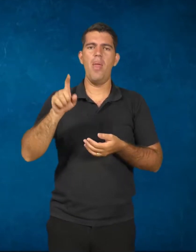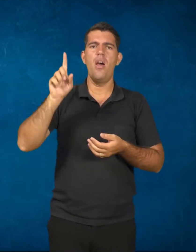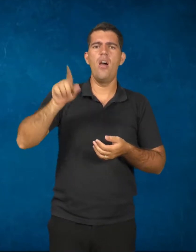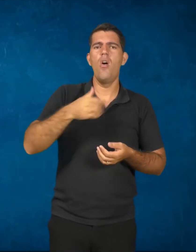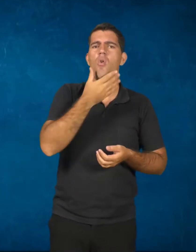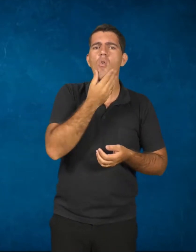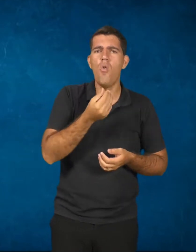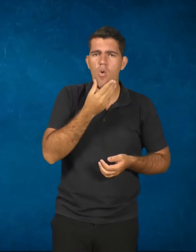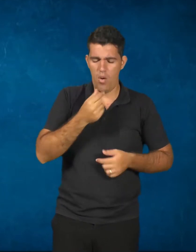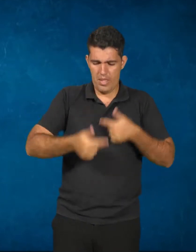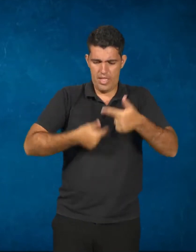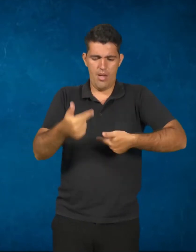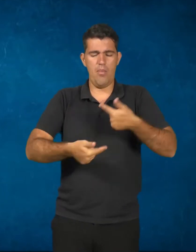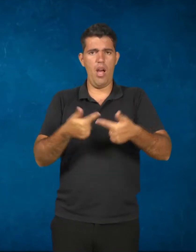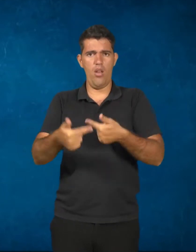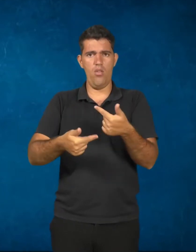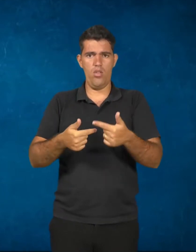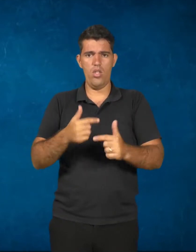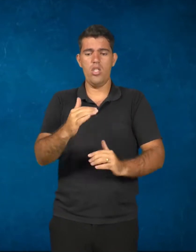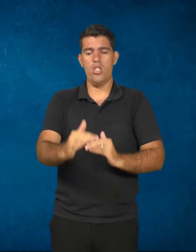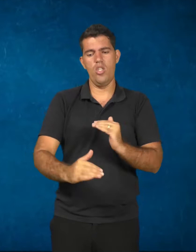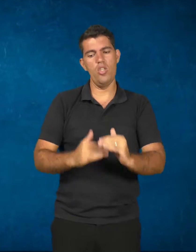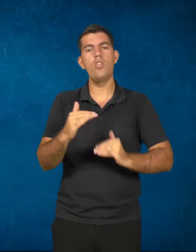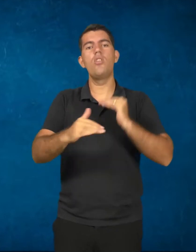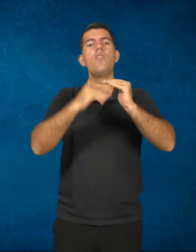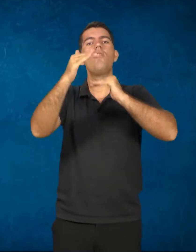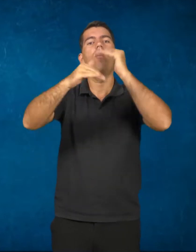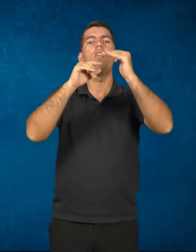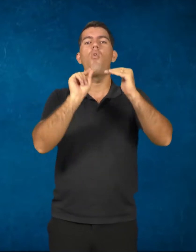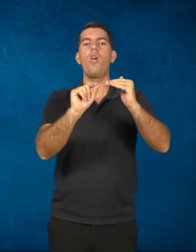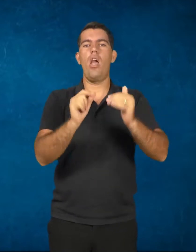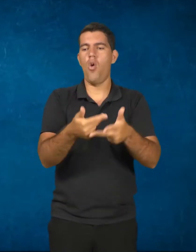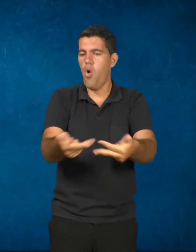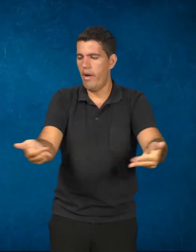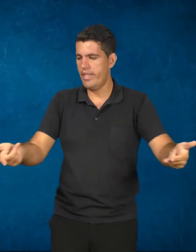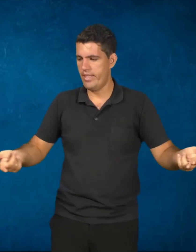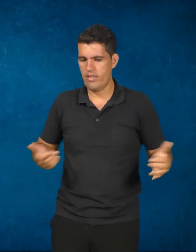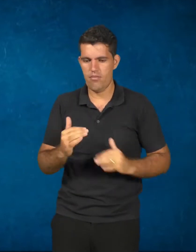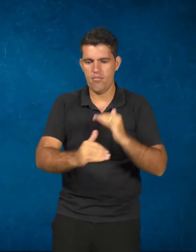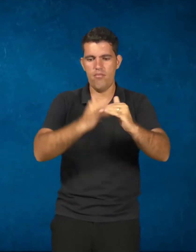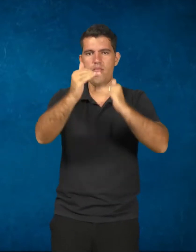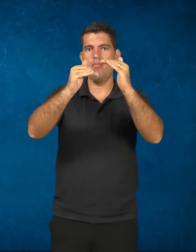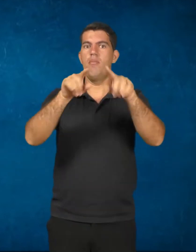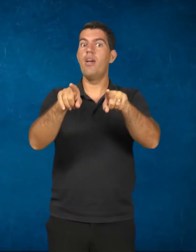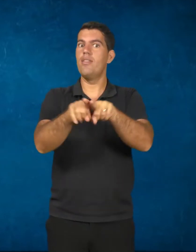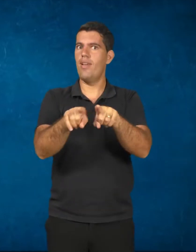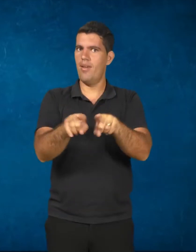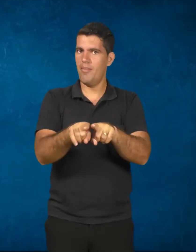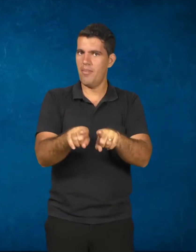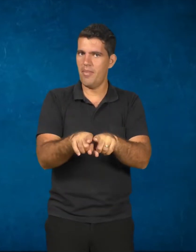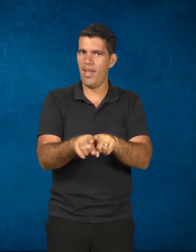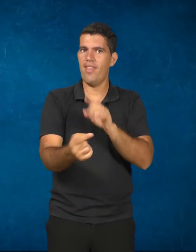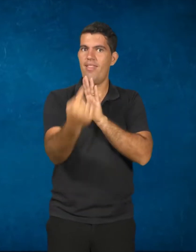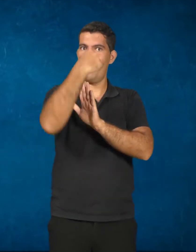homem se desenvolvia tanto materialmente como ser humano,